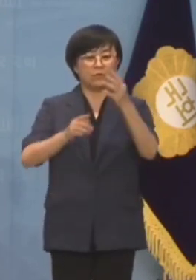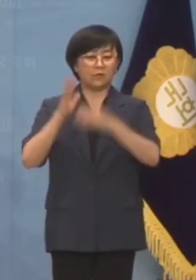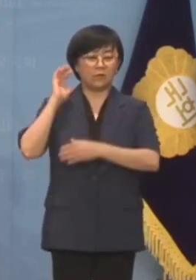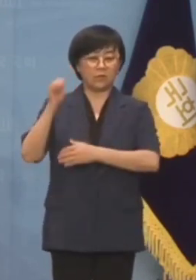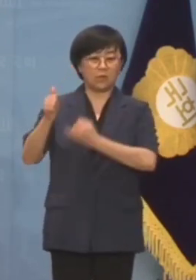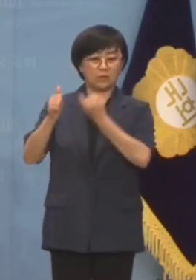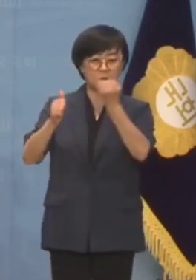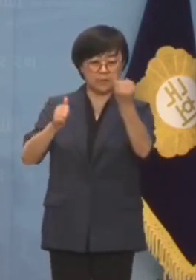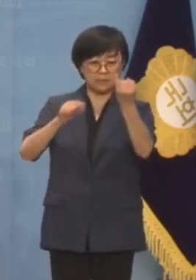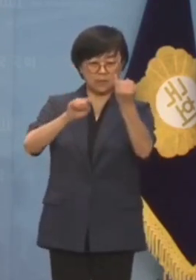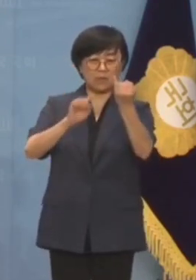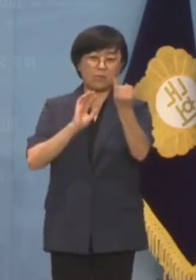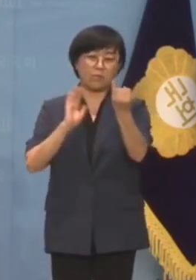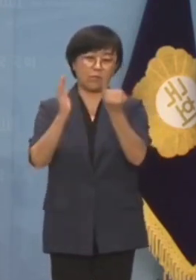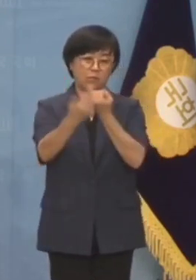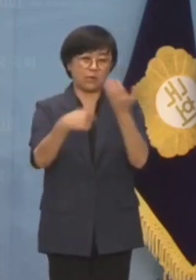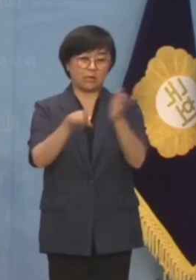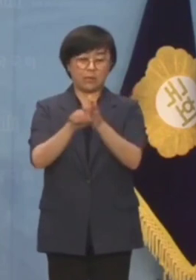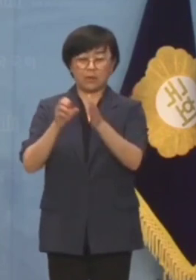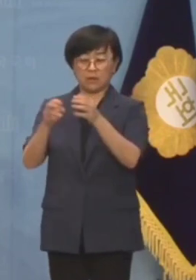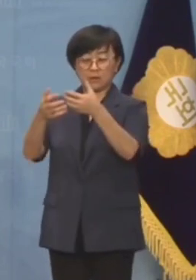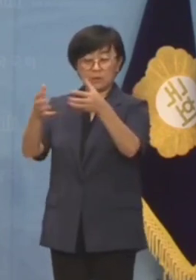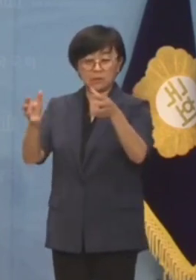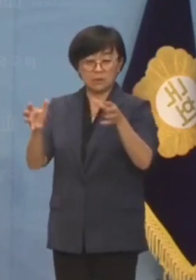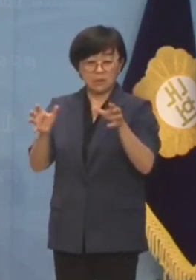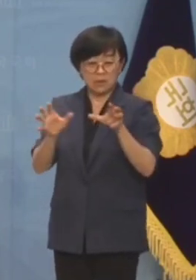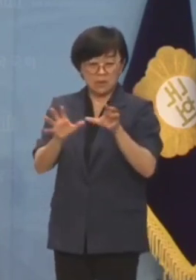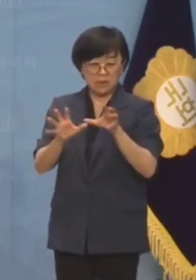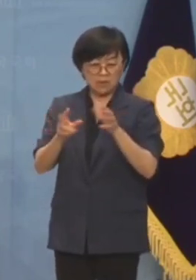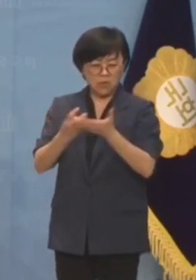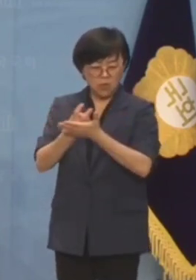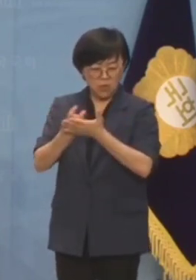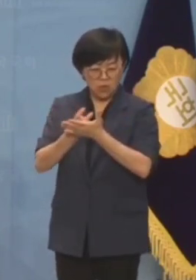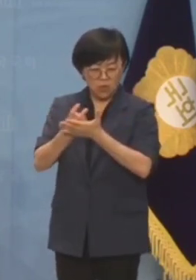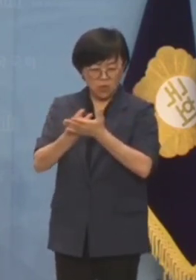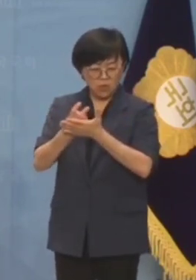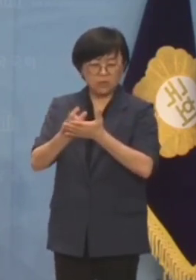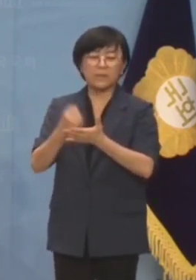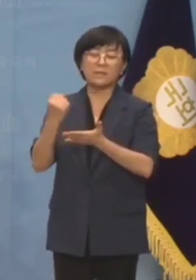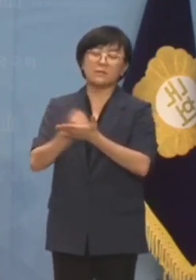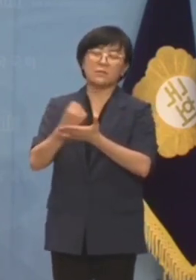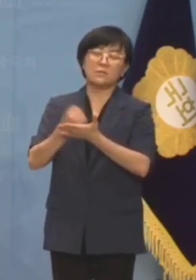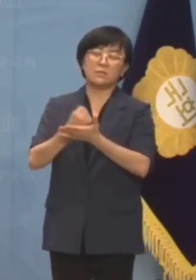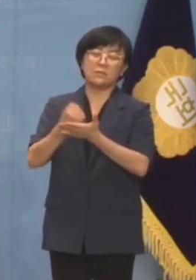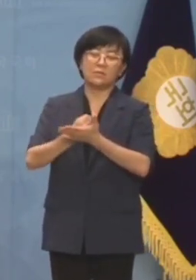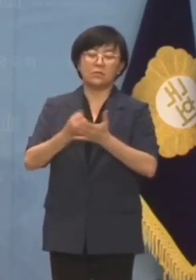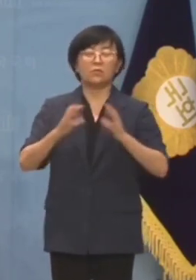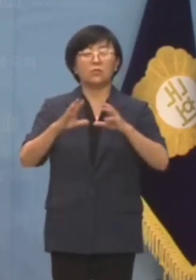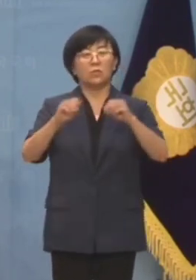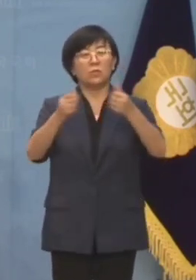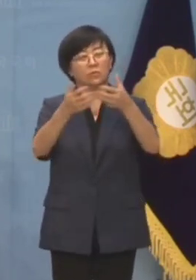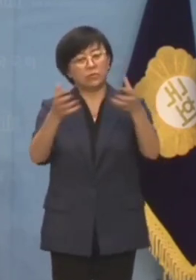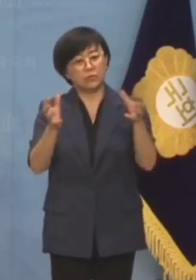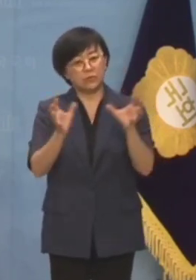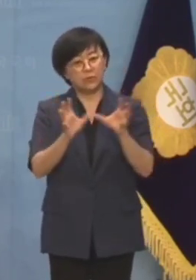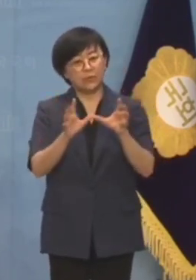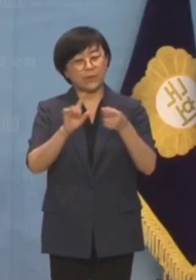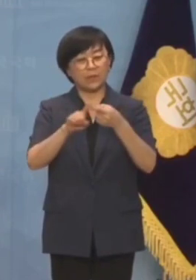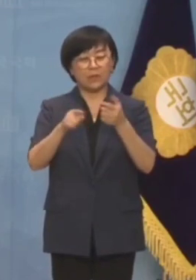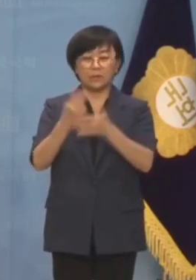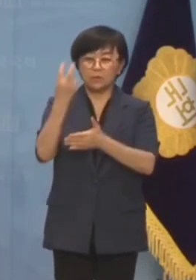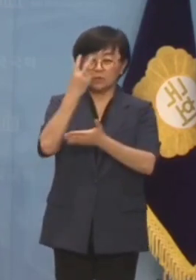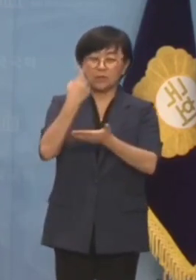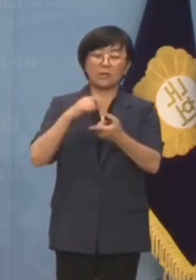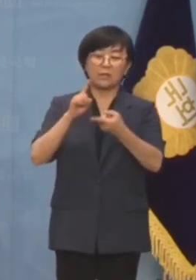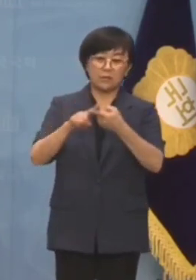대통령 처가를 비호하기 위한 정부 여당의 발버둥이 눈물겹습니다. 국토부는 다당성 조사